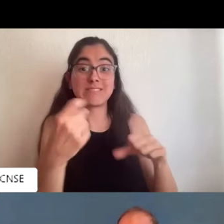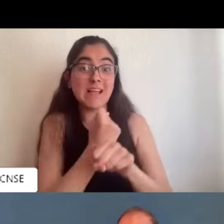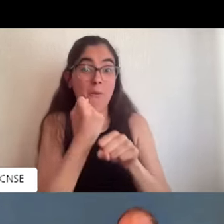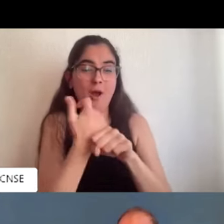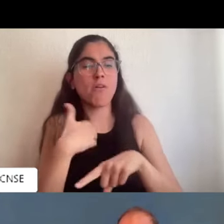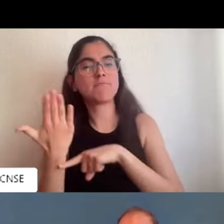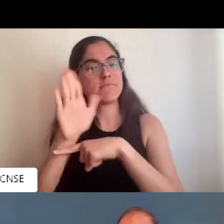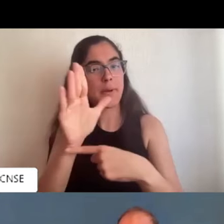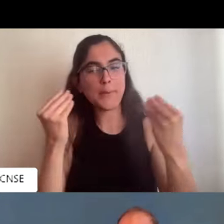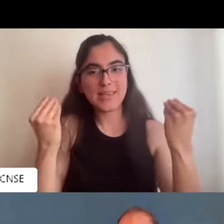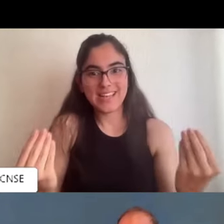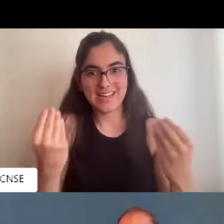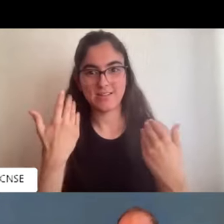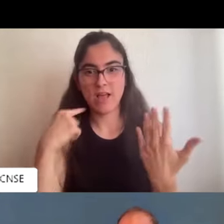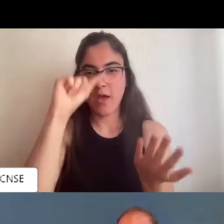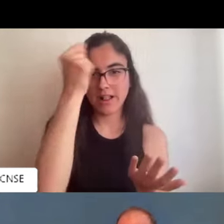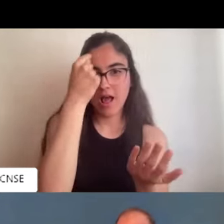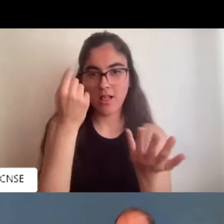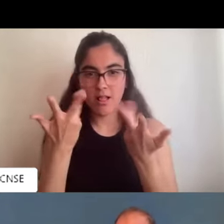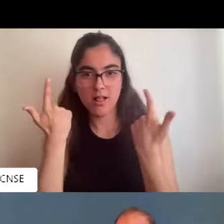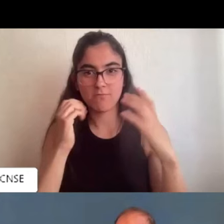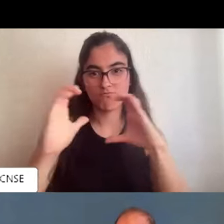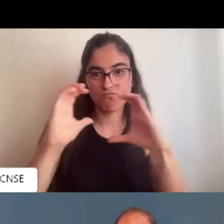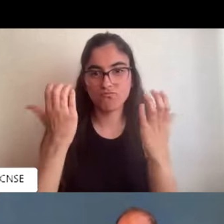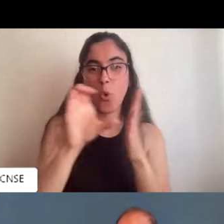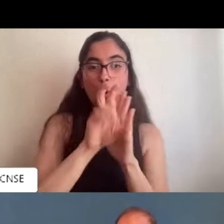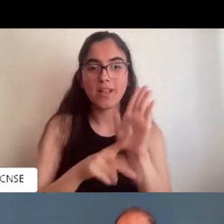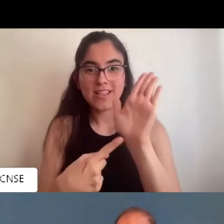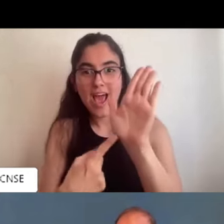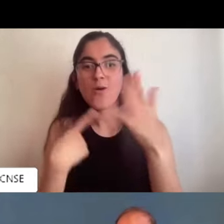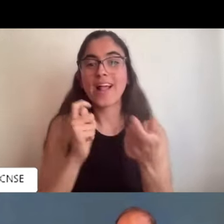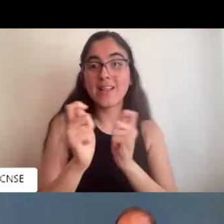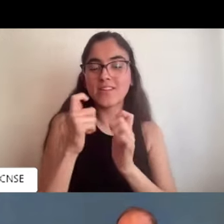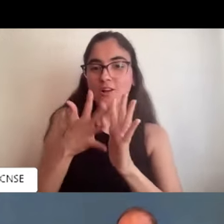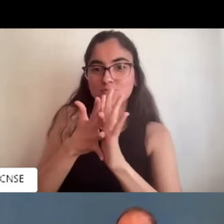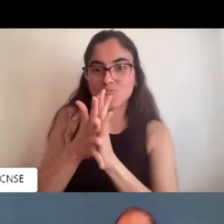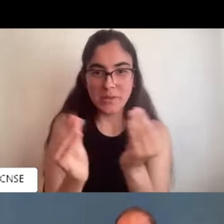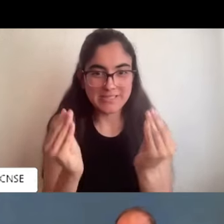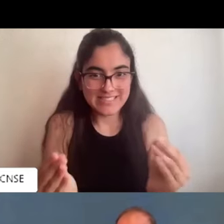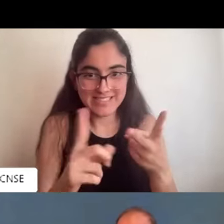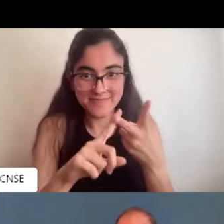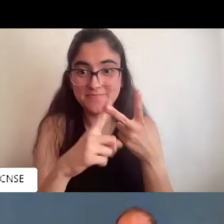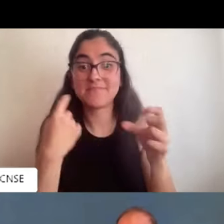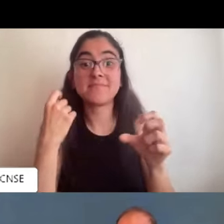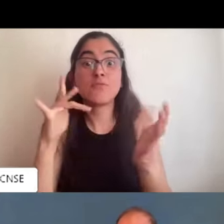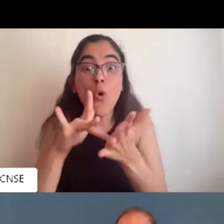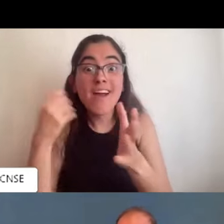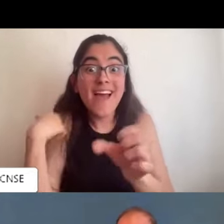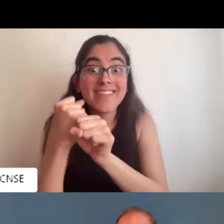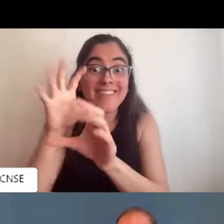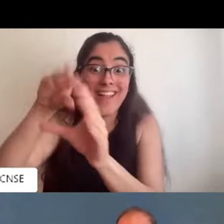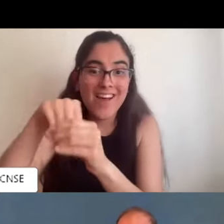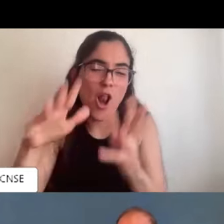relacionada con el trabajo que quiero desarrollar. Si además tengo habilidades que pueda transmitir